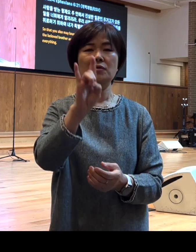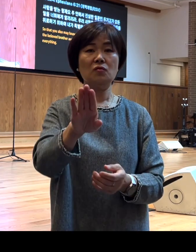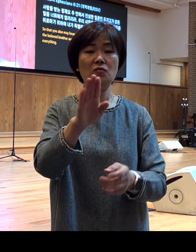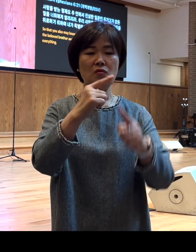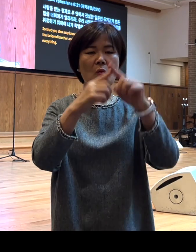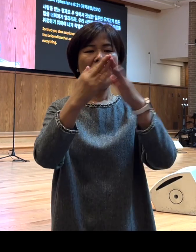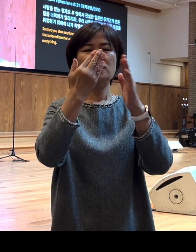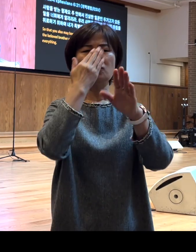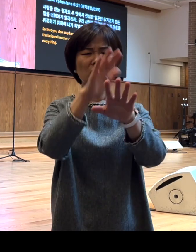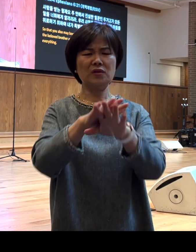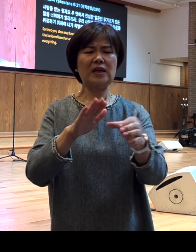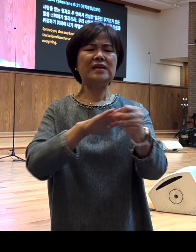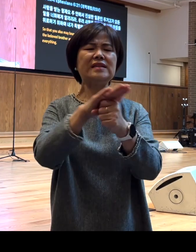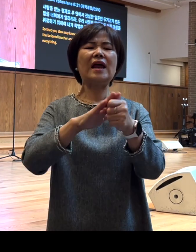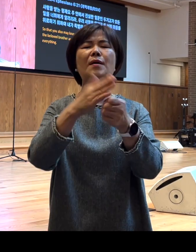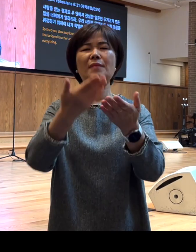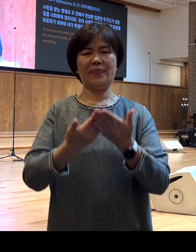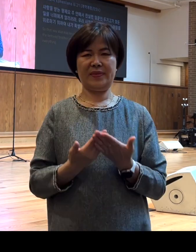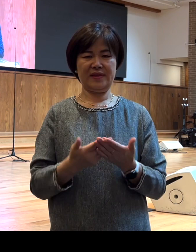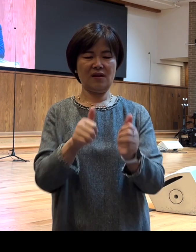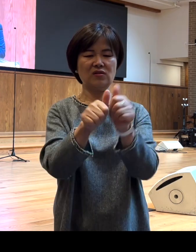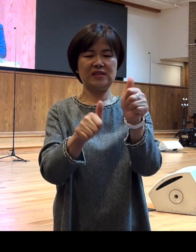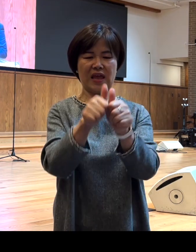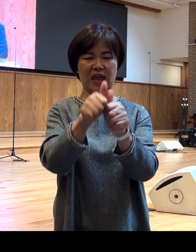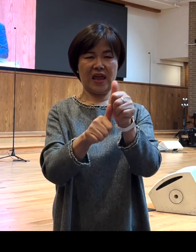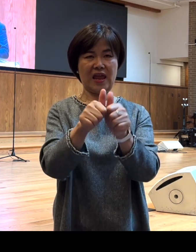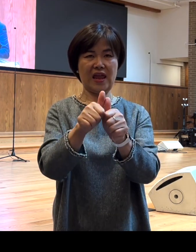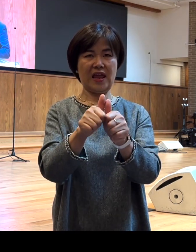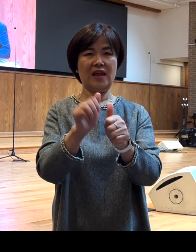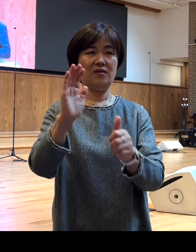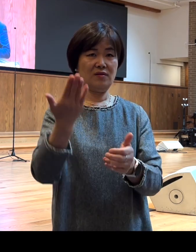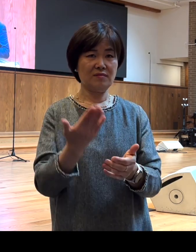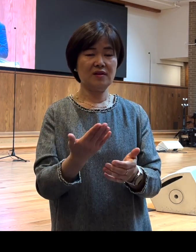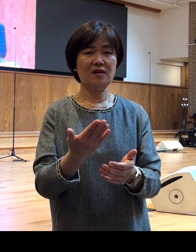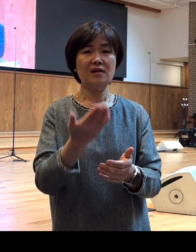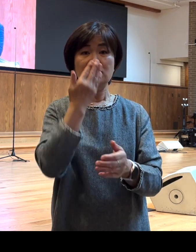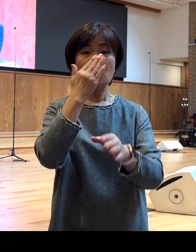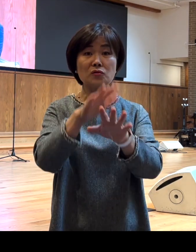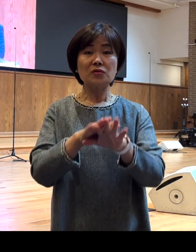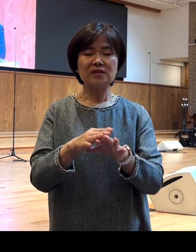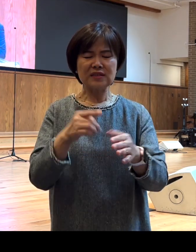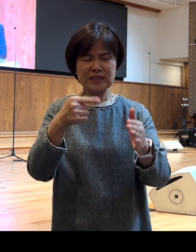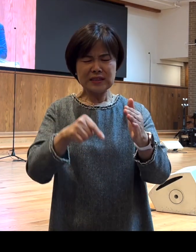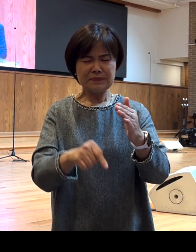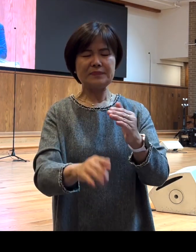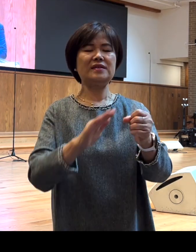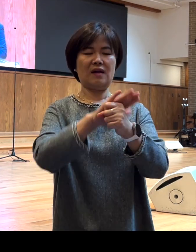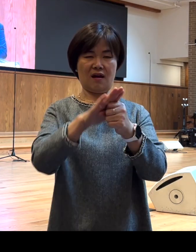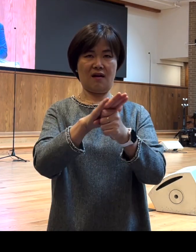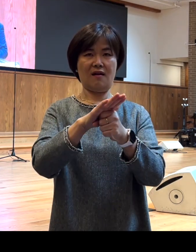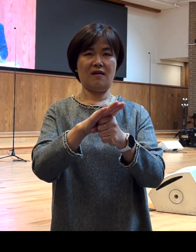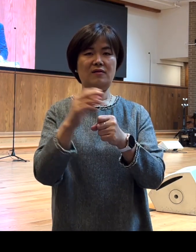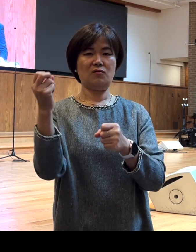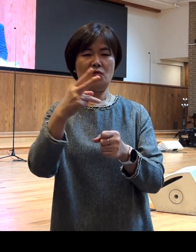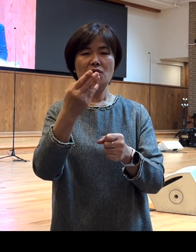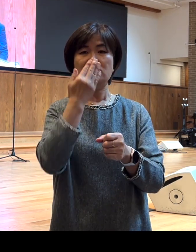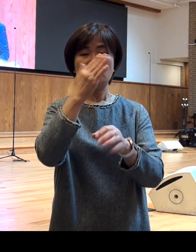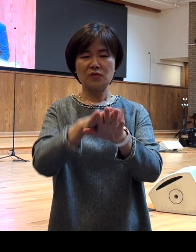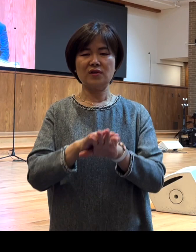사랑받는 형제였습니다 그는 성도들을 깊이 사랑할 뿐만 아니라 성도들에게 인정받는